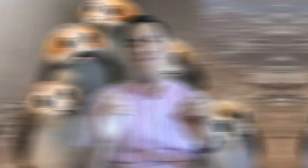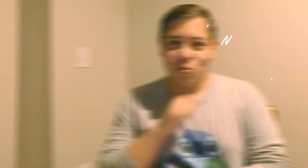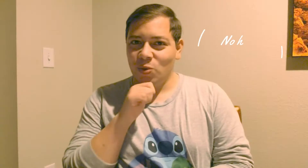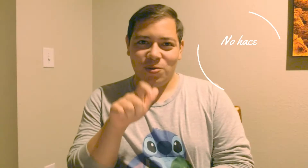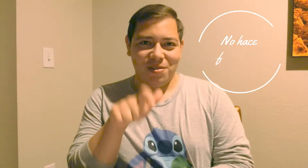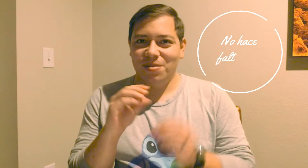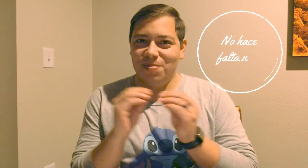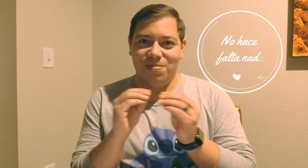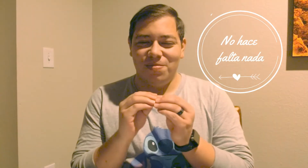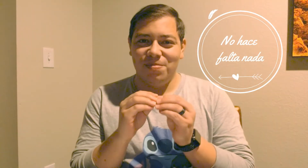nada